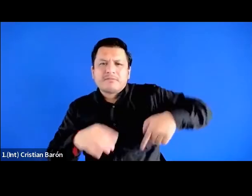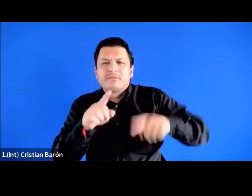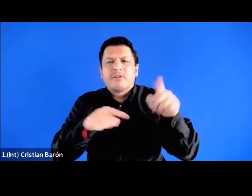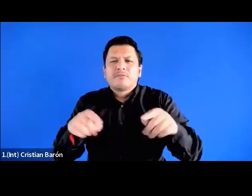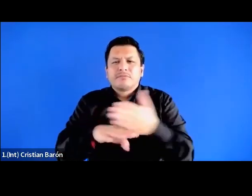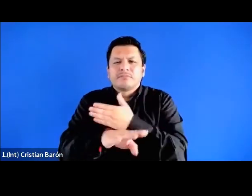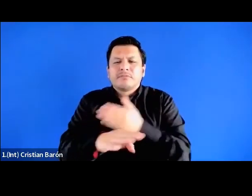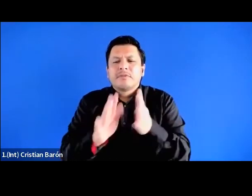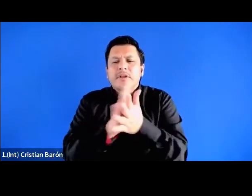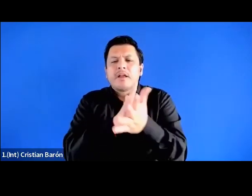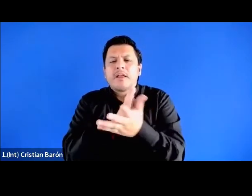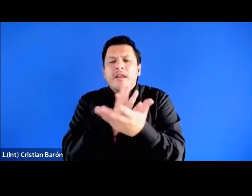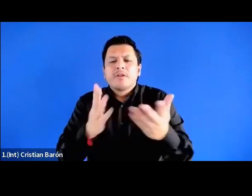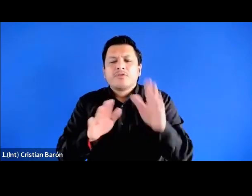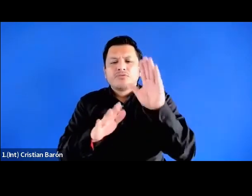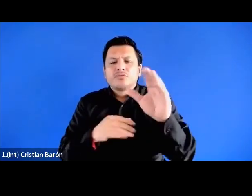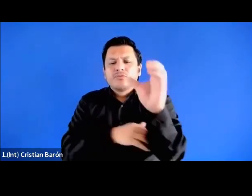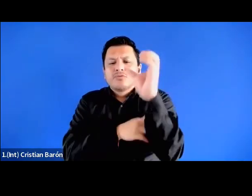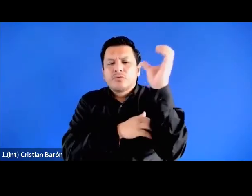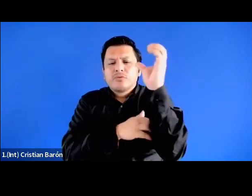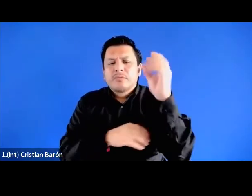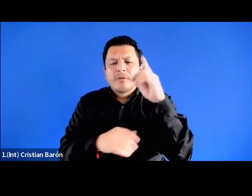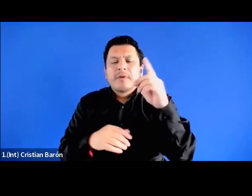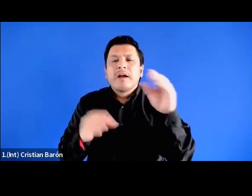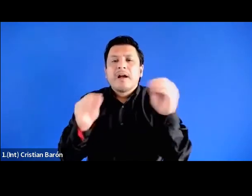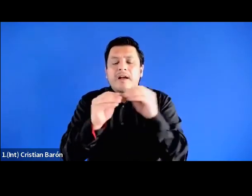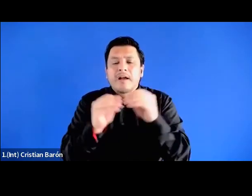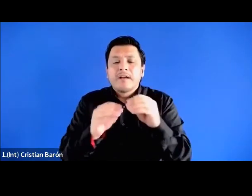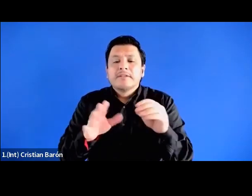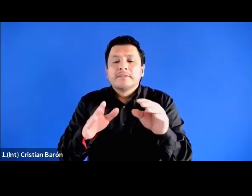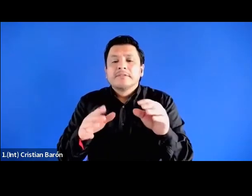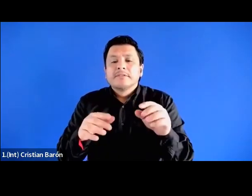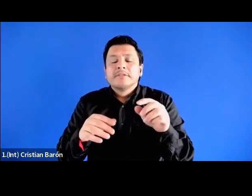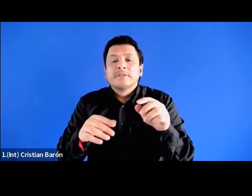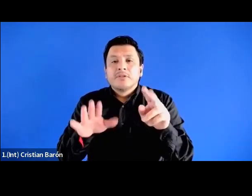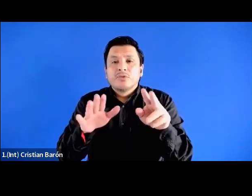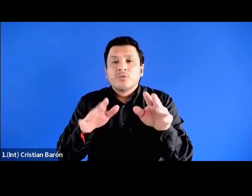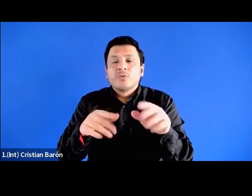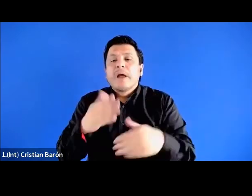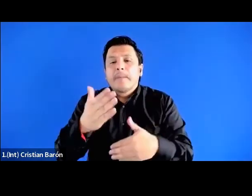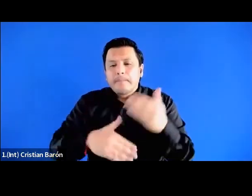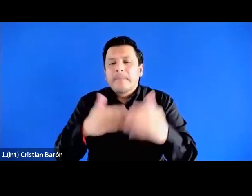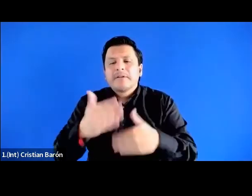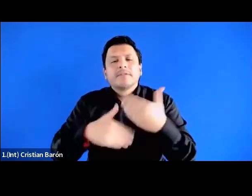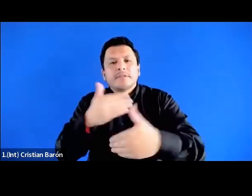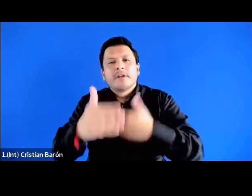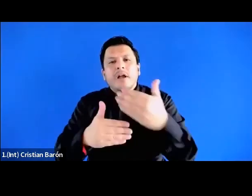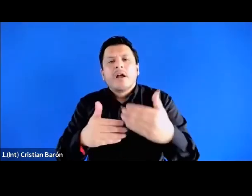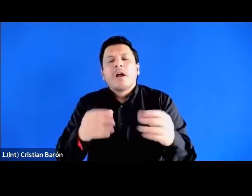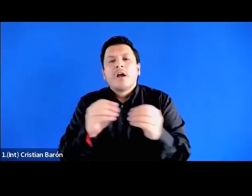y eso no solamente fue en Colombia fue en toda América Latina sino que empezaron a valorarse manifestaciones artísticas